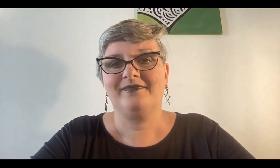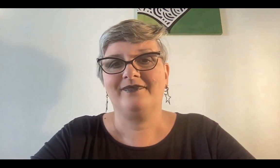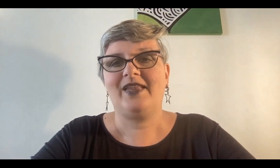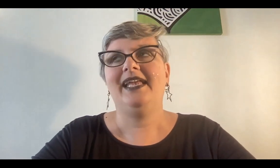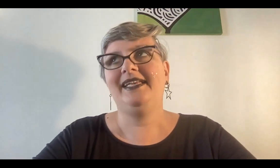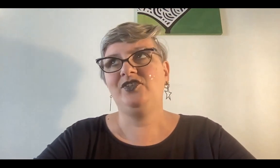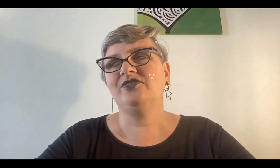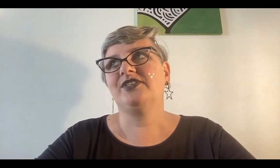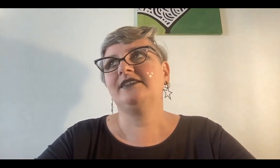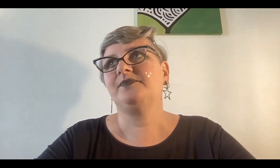entonces